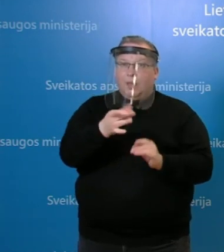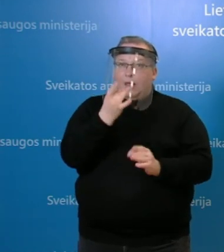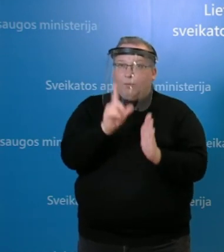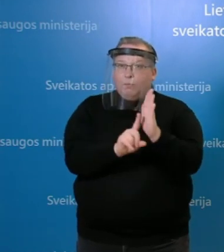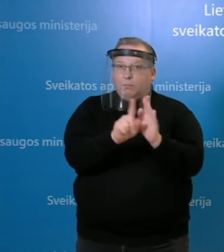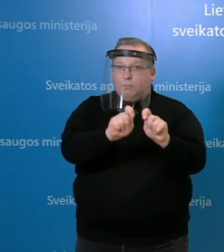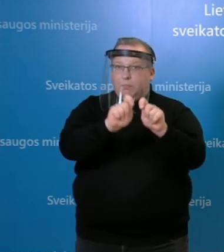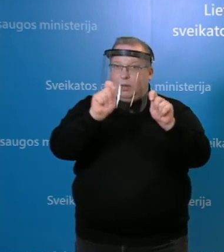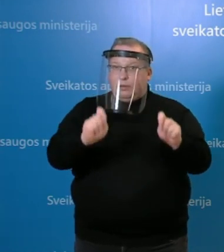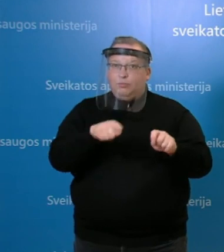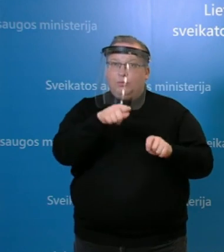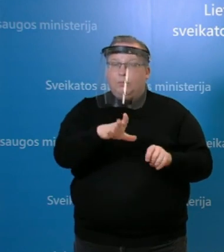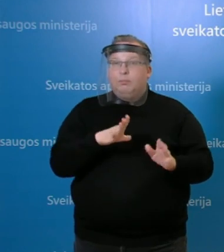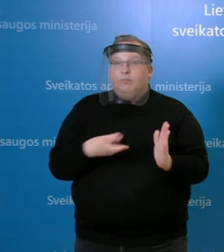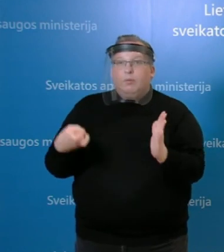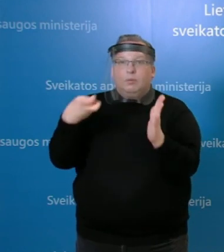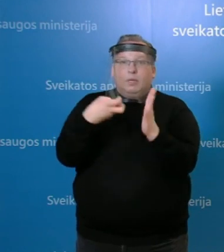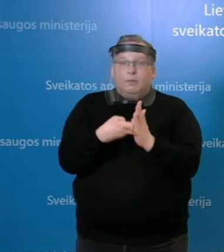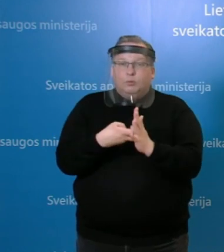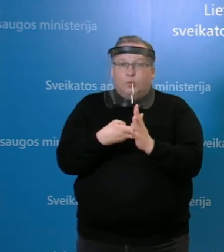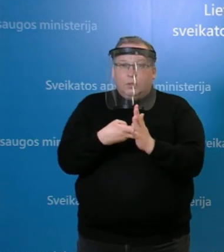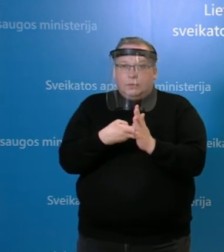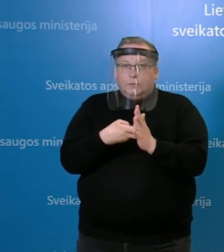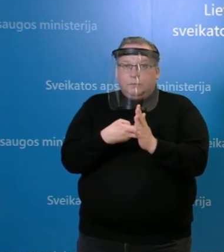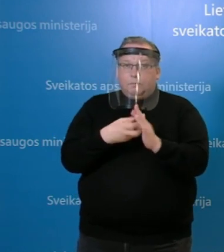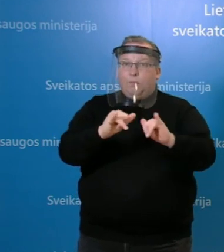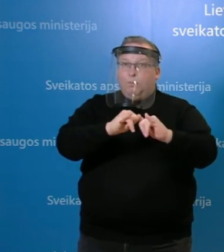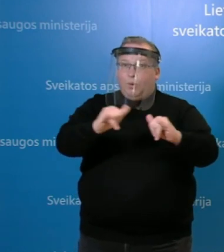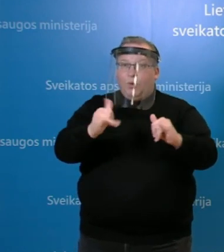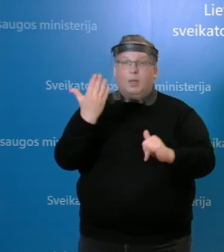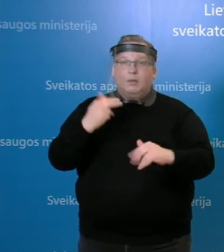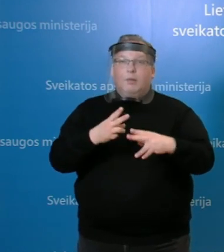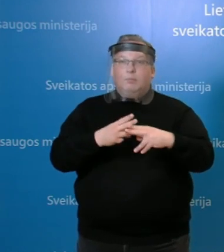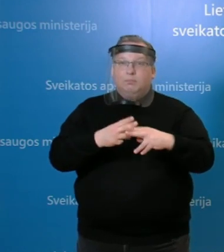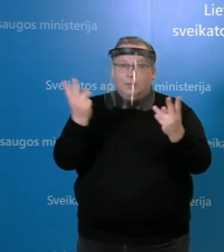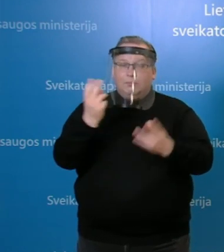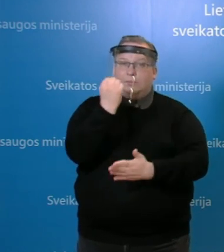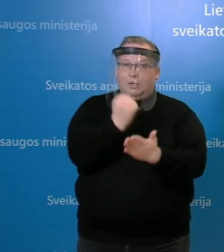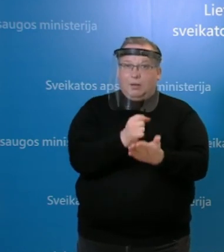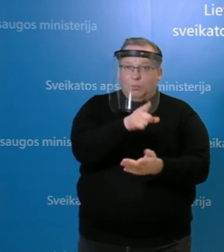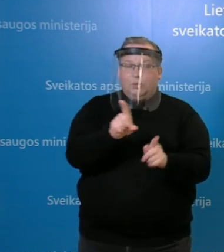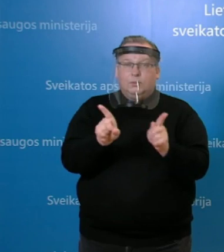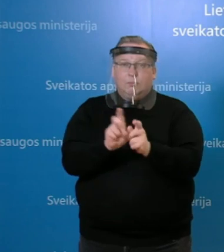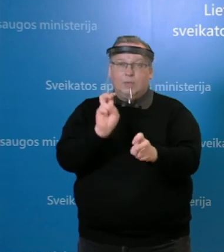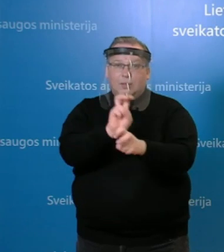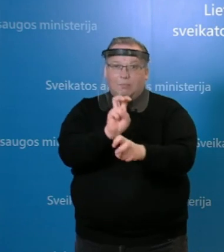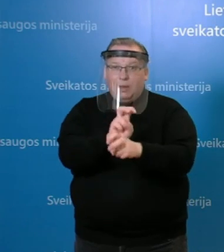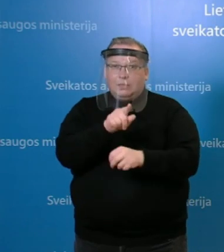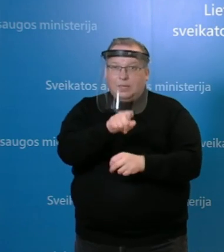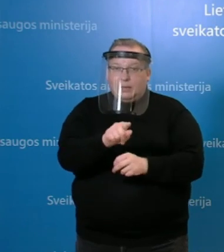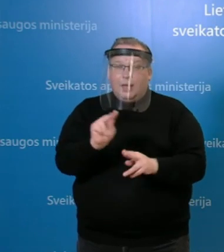pradžioje, jeigu neklystų, buvo registruotas protrukis, kai susirgo tiek darbuotojai, tiek ir pacientai